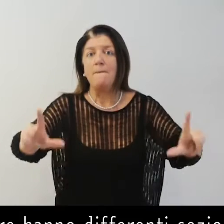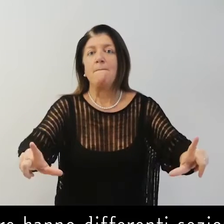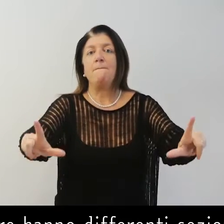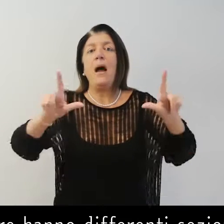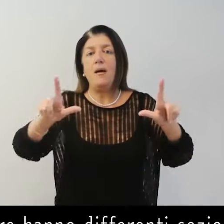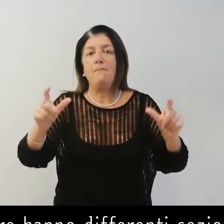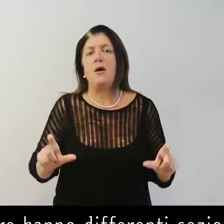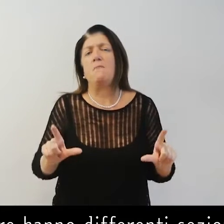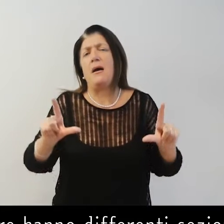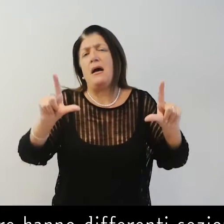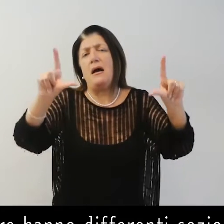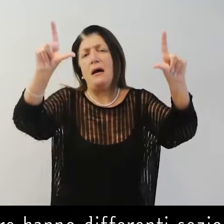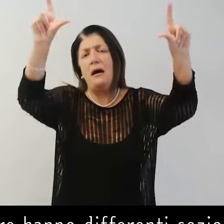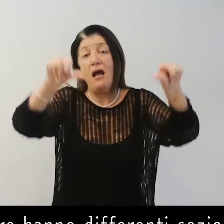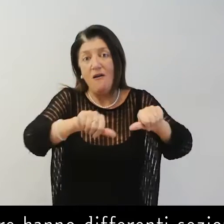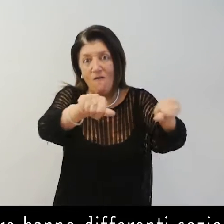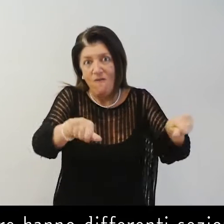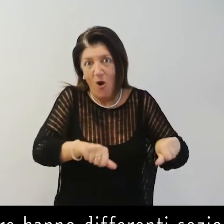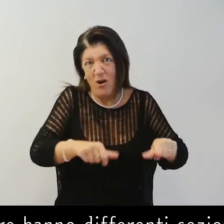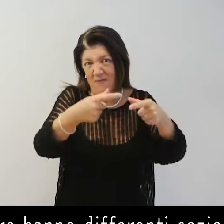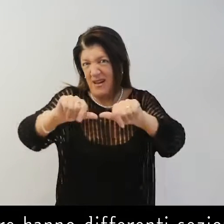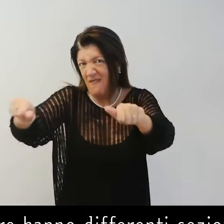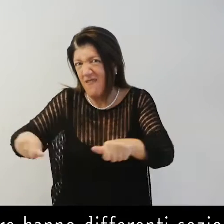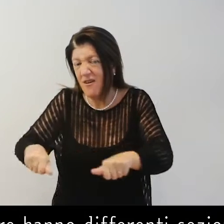ottenute con l'aggiunta di lesene e semicolonne.